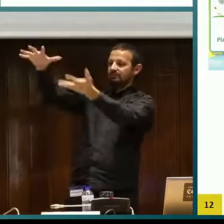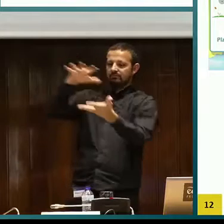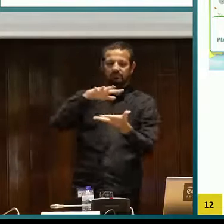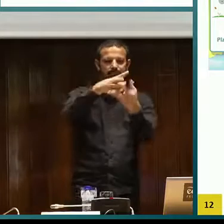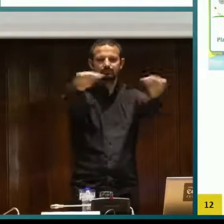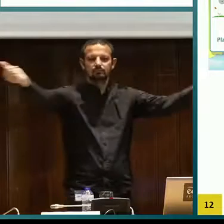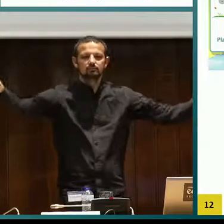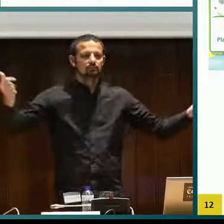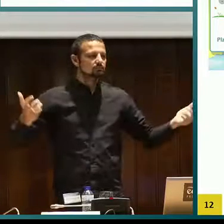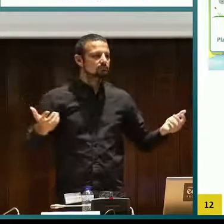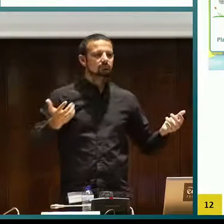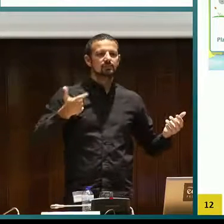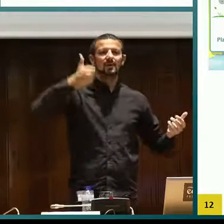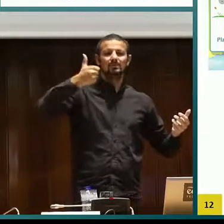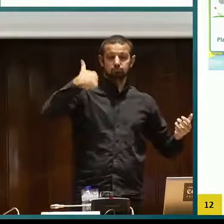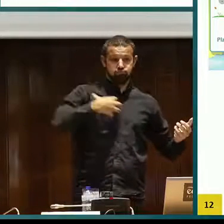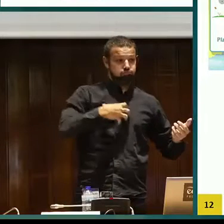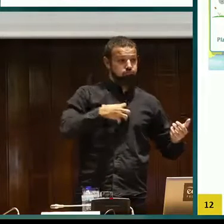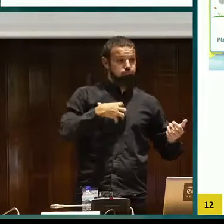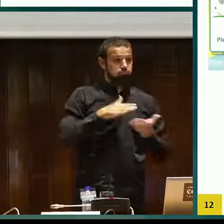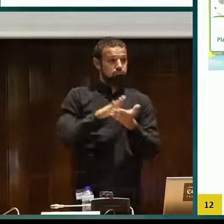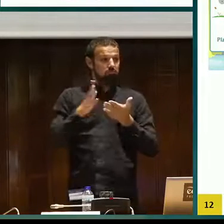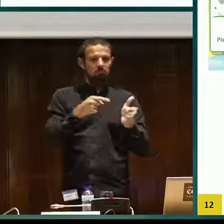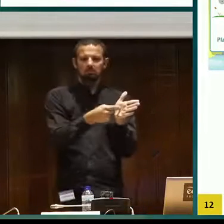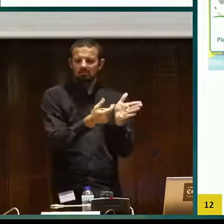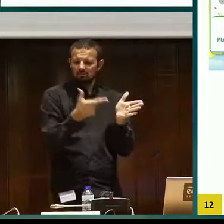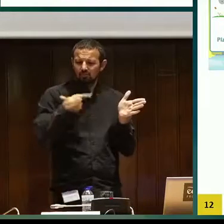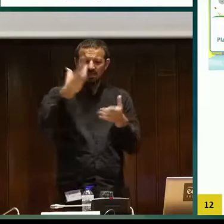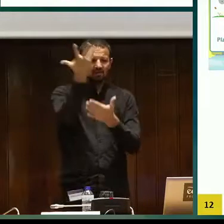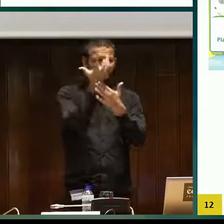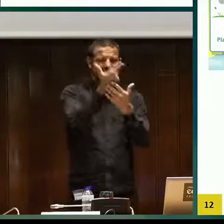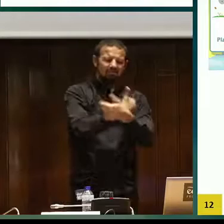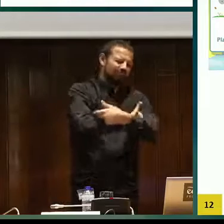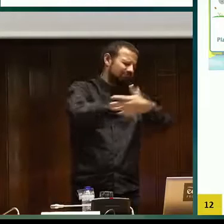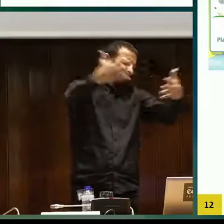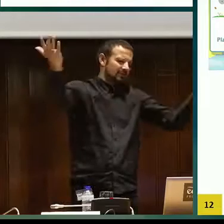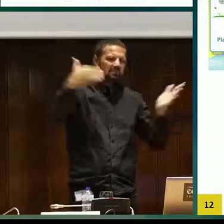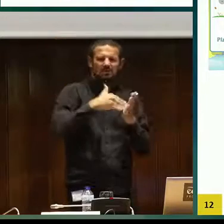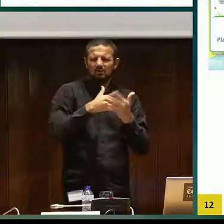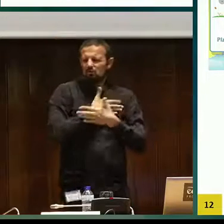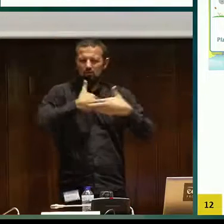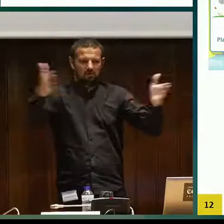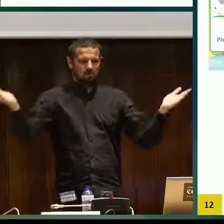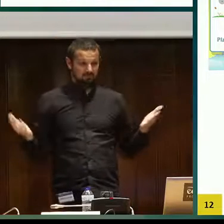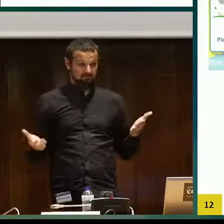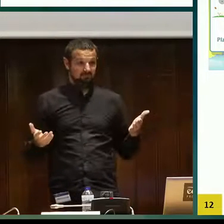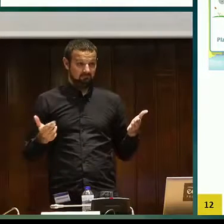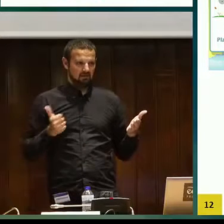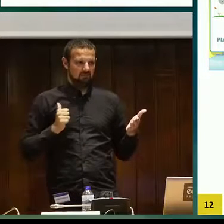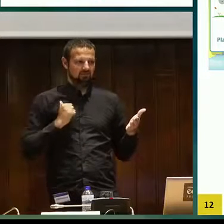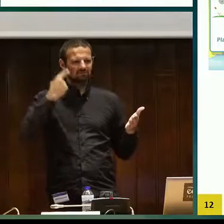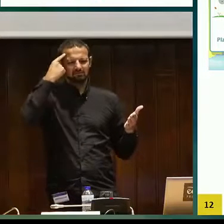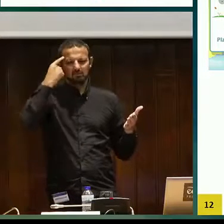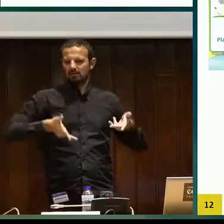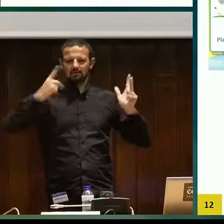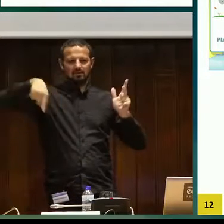como DVDs. Directamente, a partir de vuestro móvil, podéis hacerlo de forma gratuita y es muy cómodo además, las